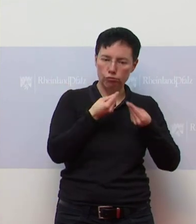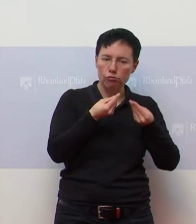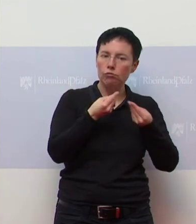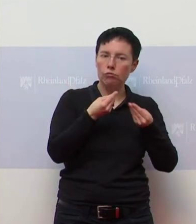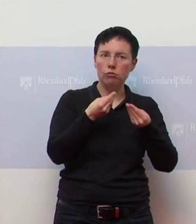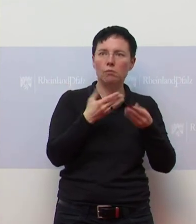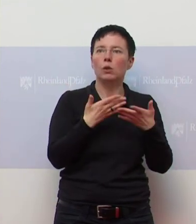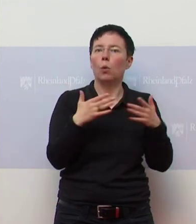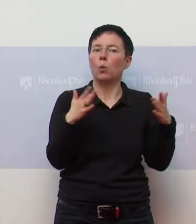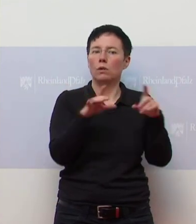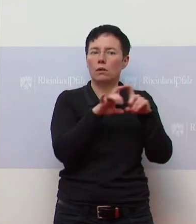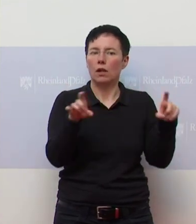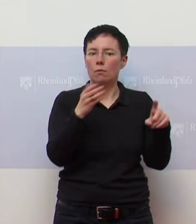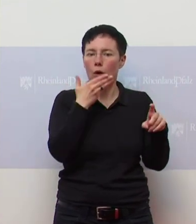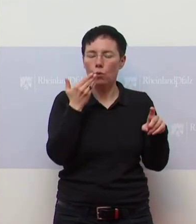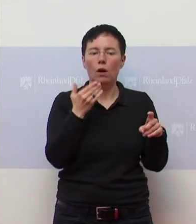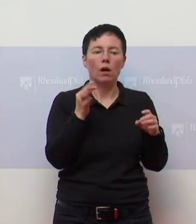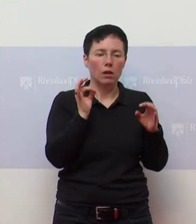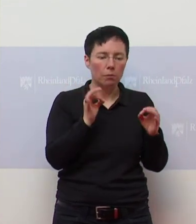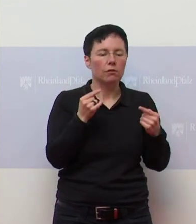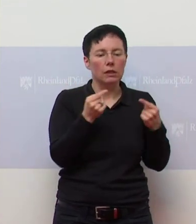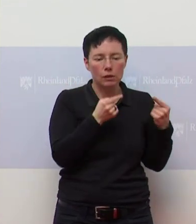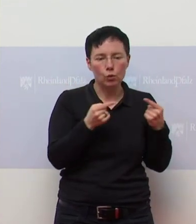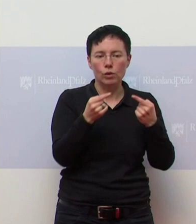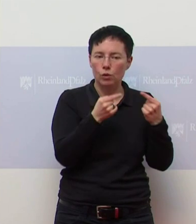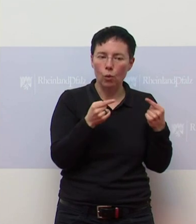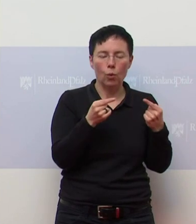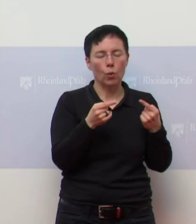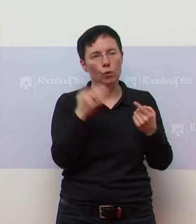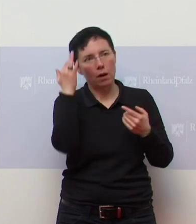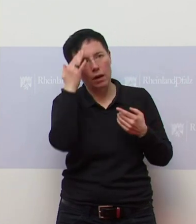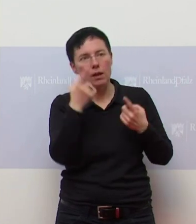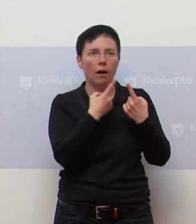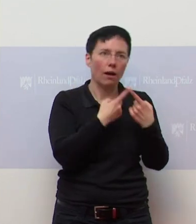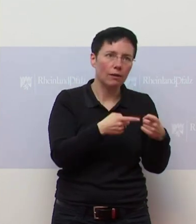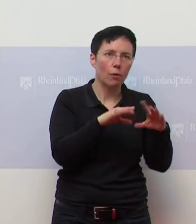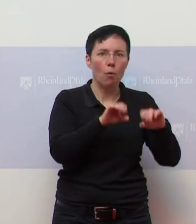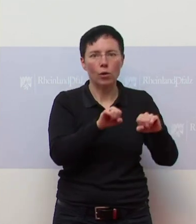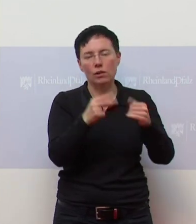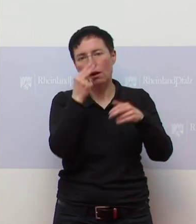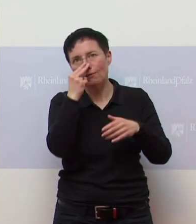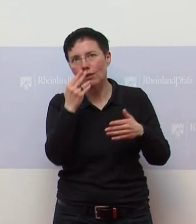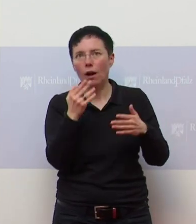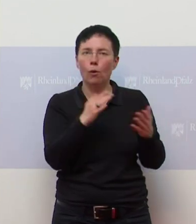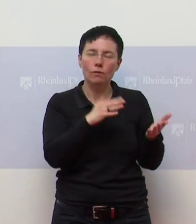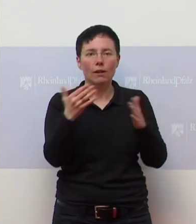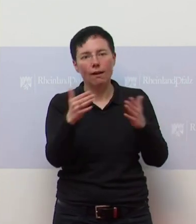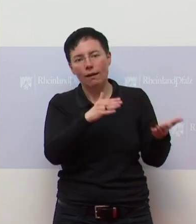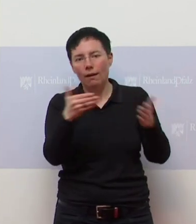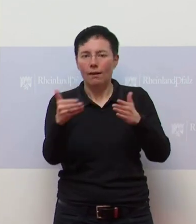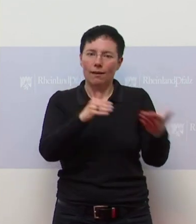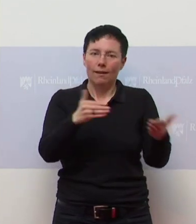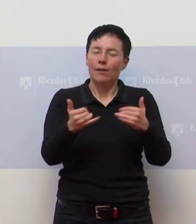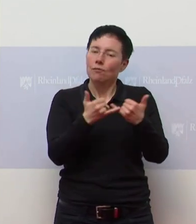Ende oder es ist dann als mögliche, es sind viele Alternativen überlegt worden, was kann man eigentlich tun, um etwas